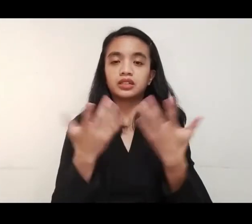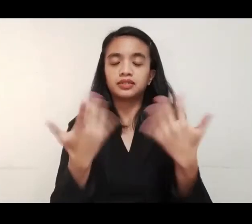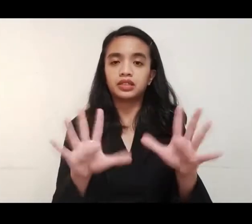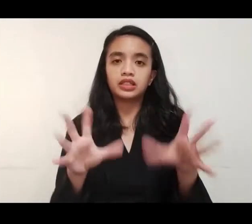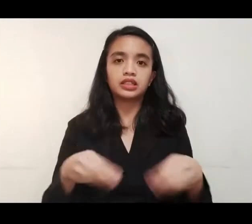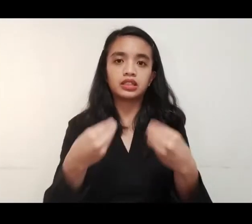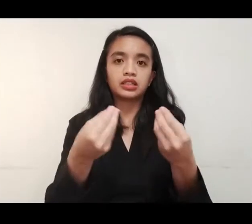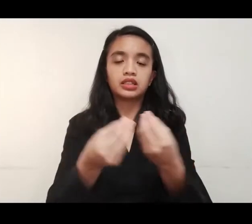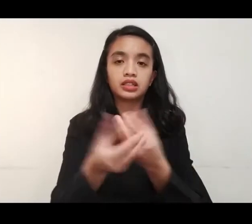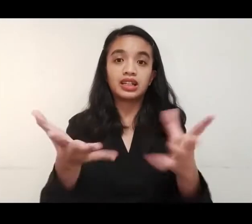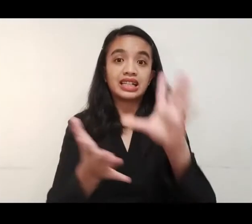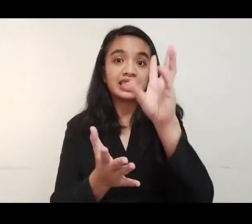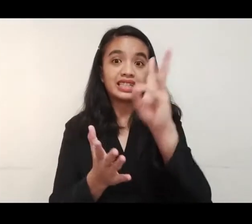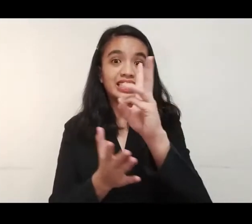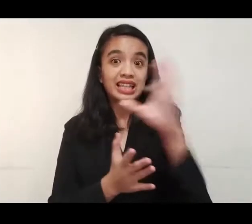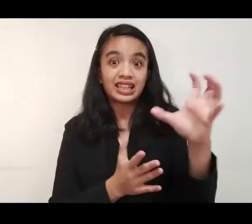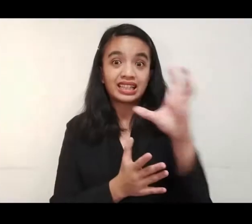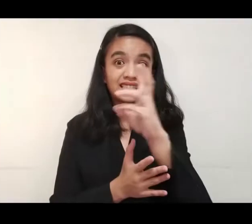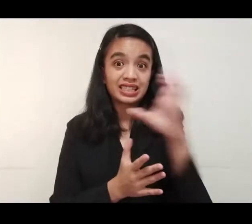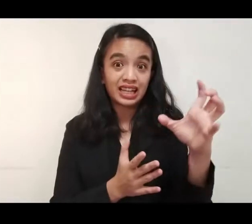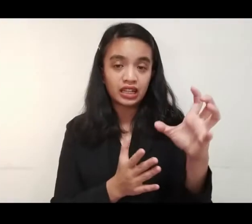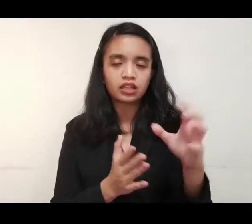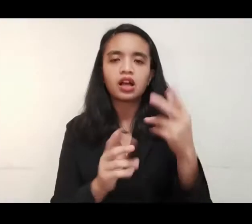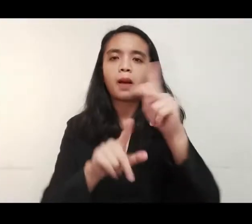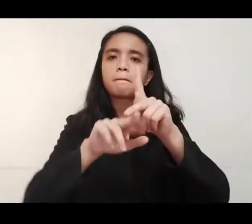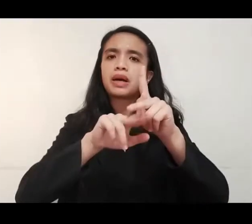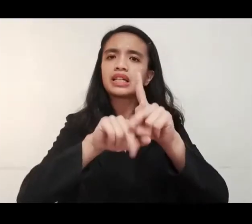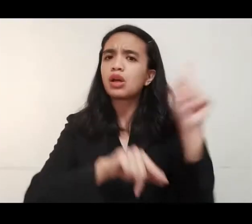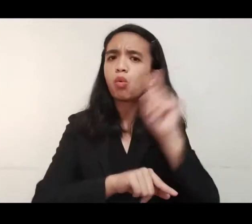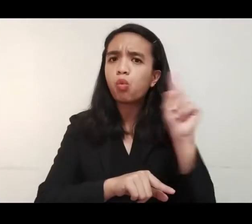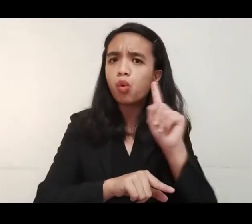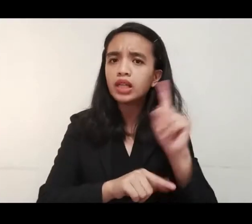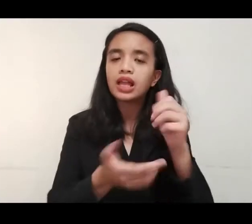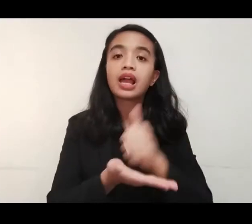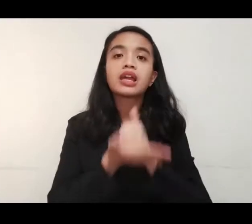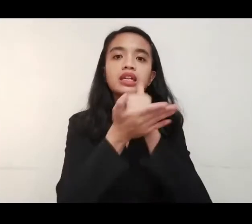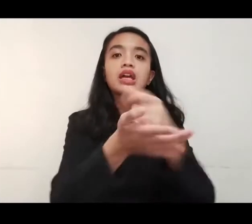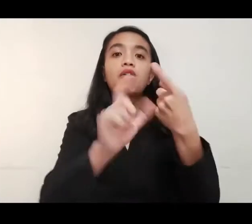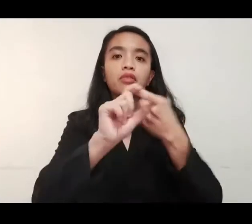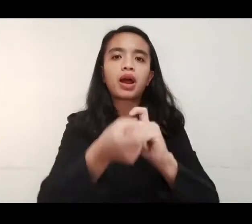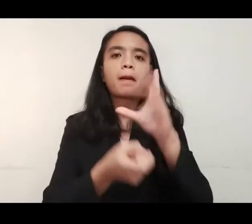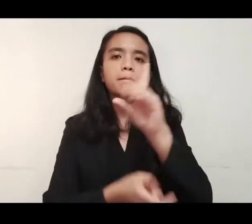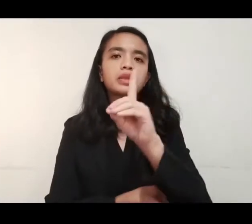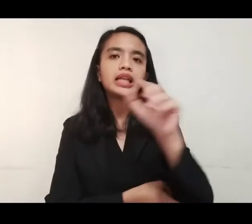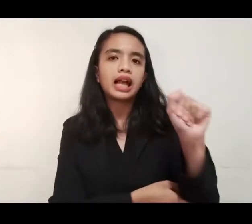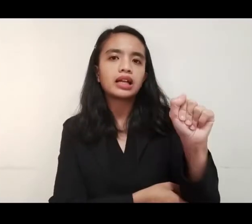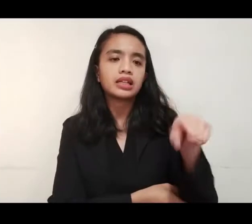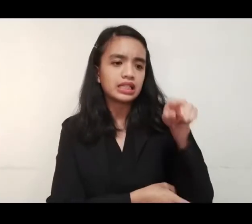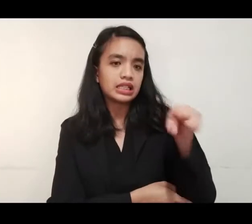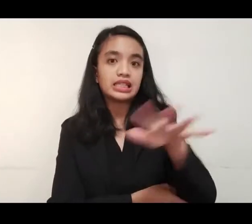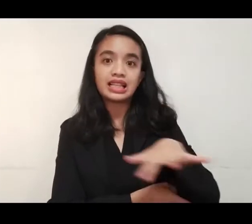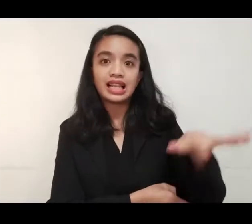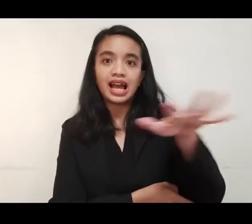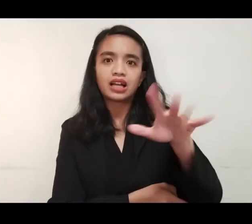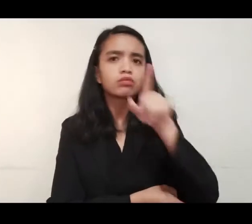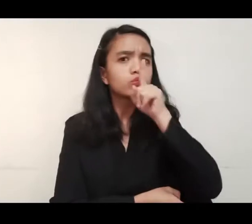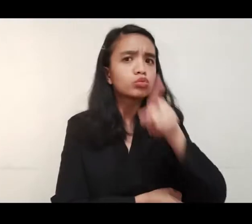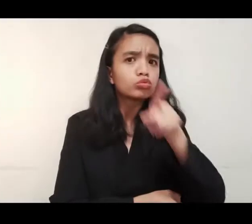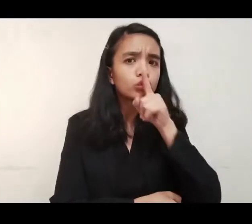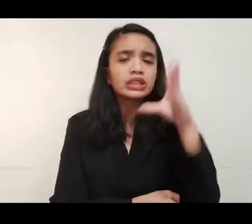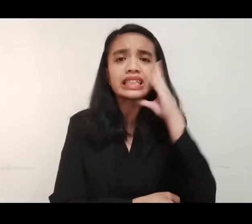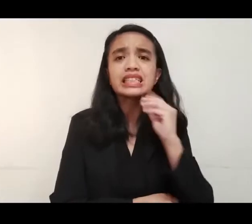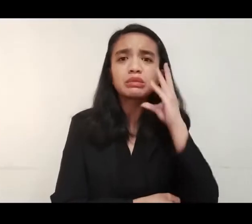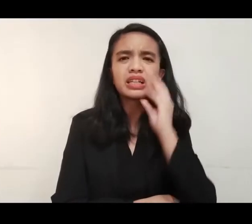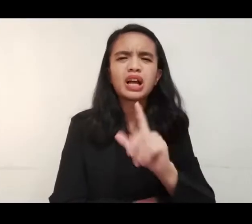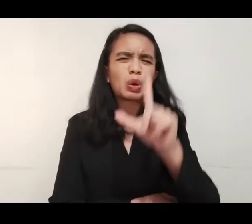Ipinamahagi na sa mahigit-anim na raang magsasaka sa Mangaldan, Pangasinan ang ayuda mula sa Department of Agriculture. Sila ang mga